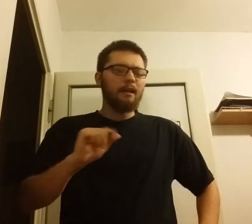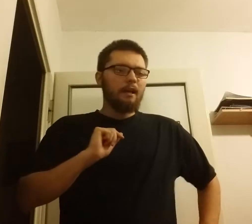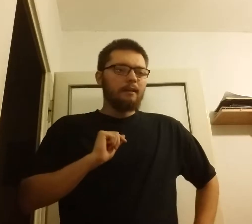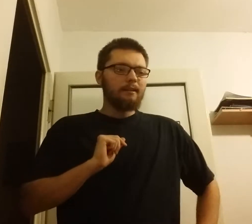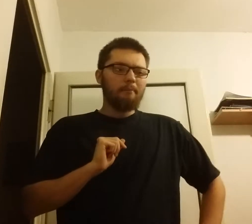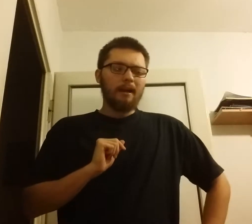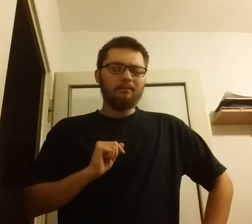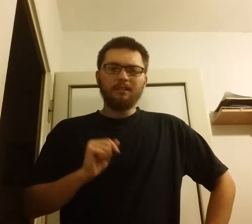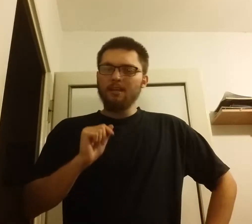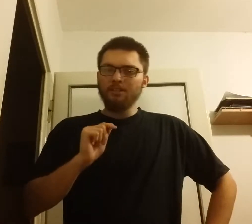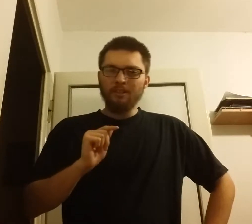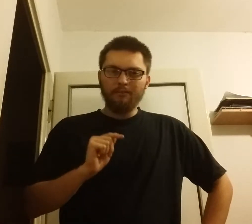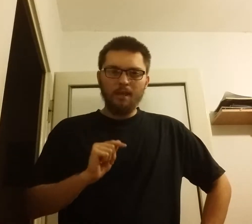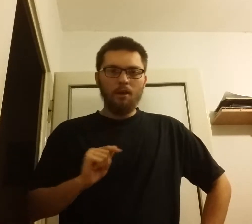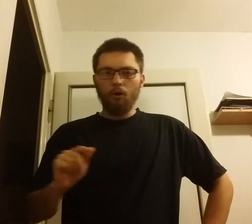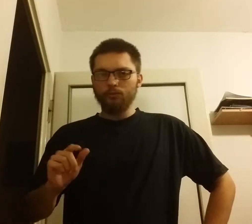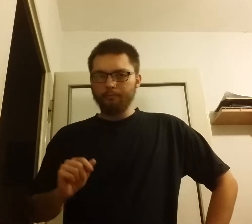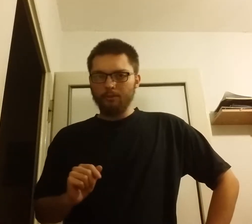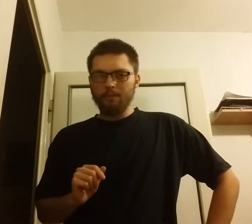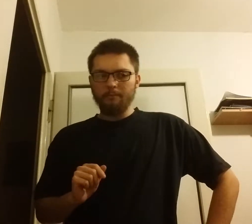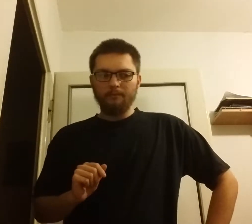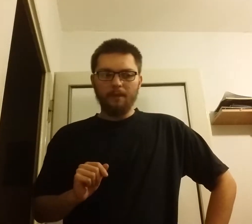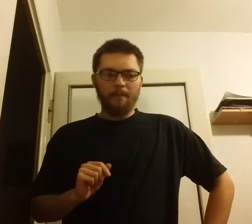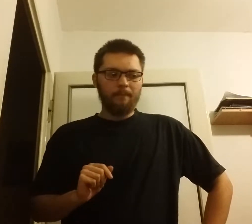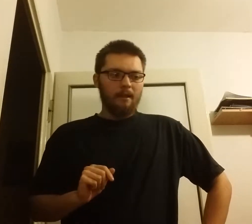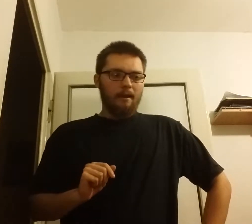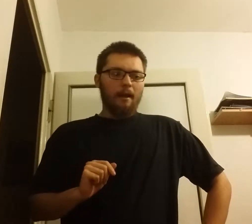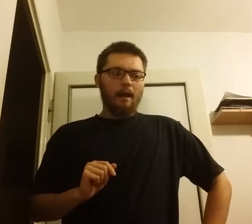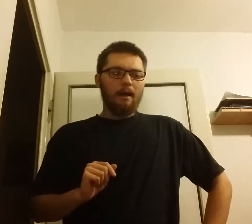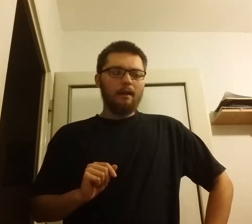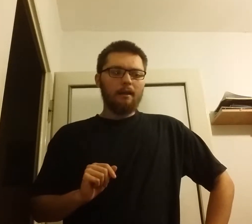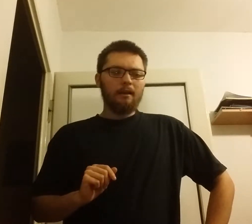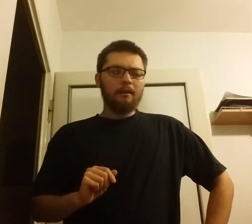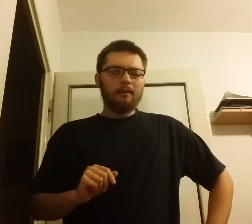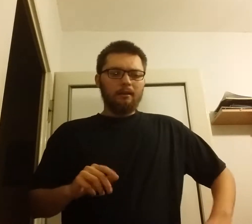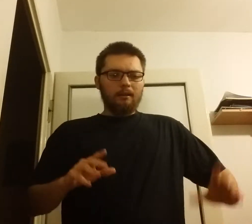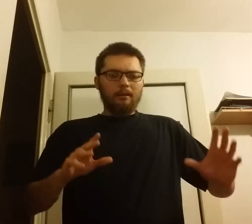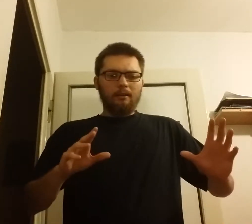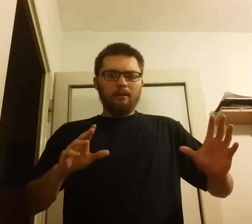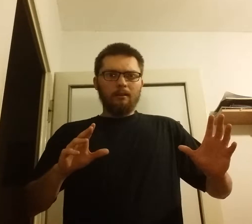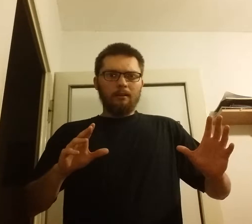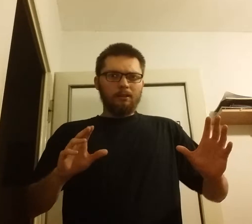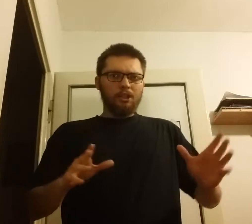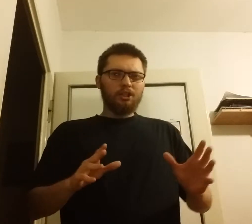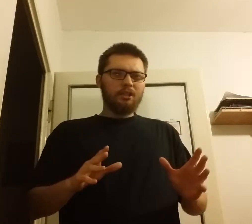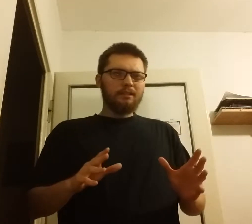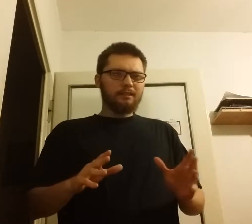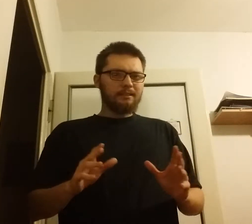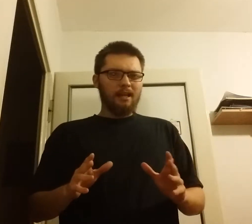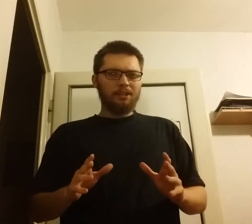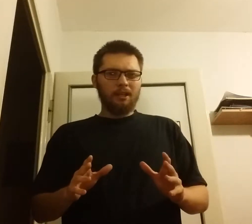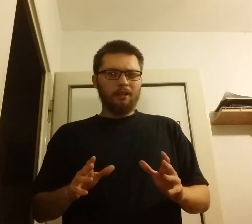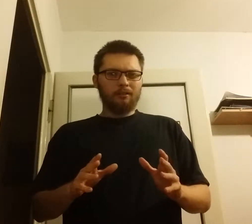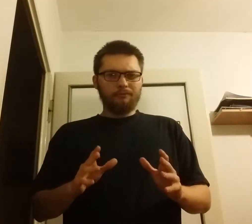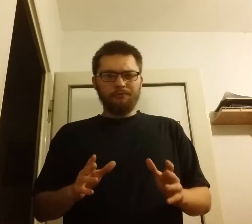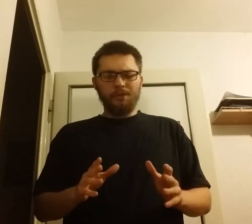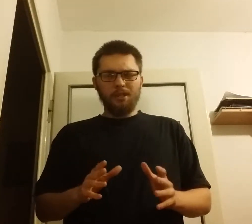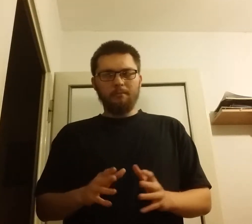naprawdę niewiele osób o tym wie, ale jeśli znacie film,